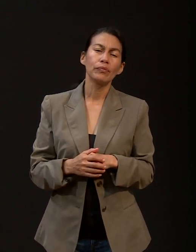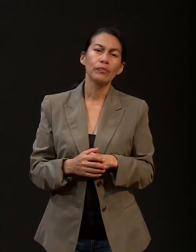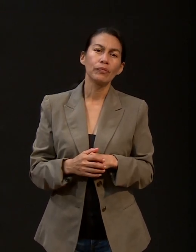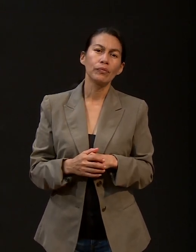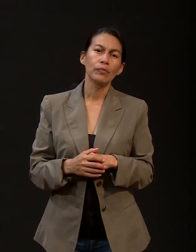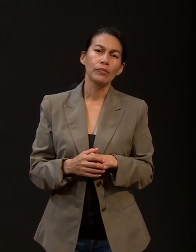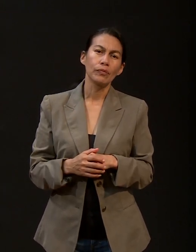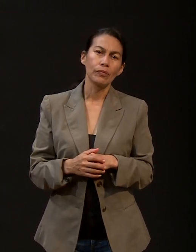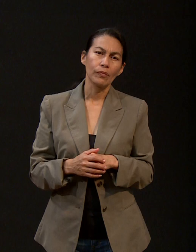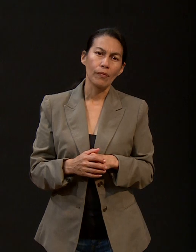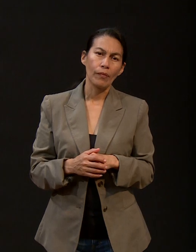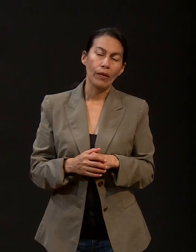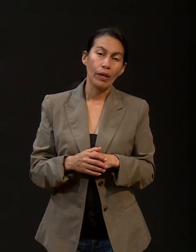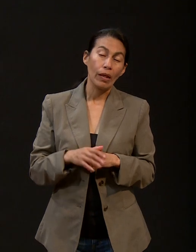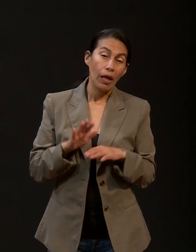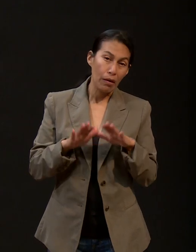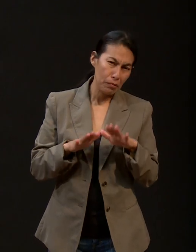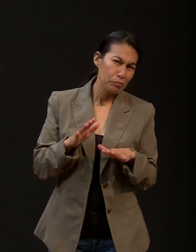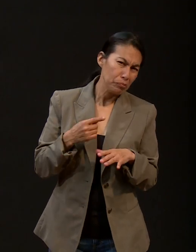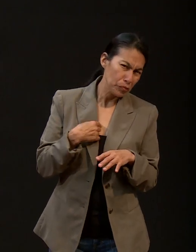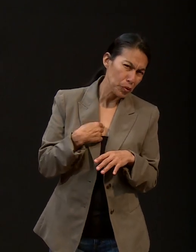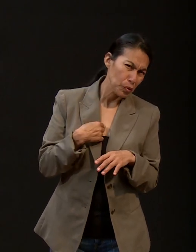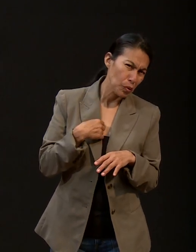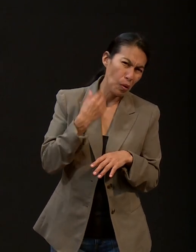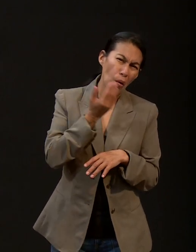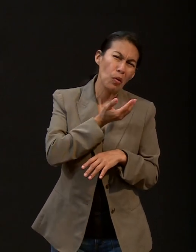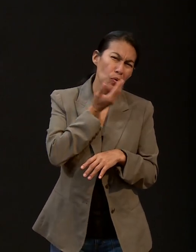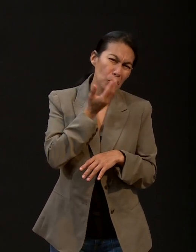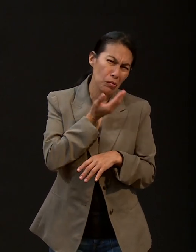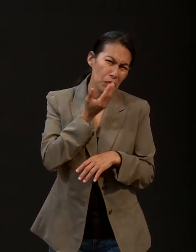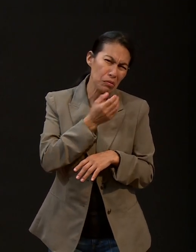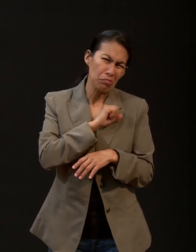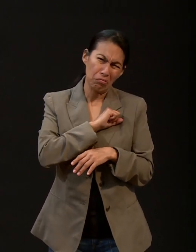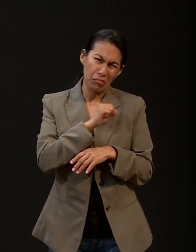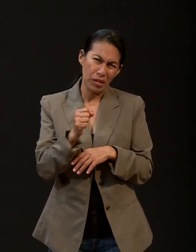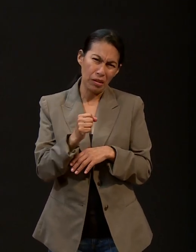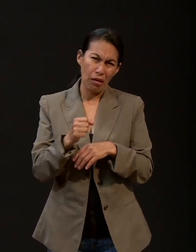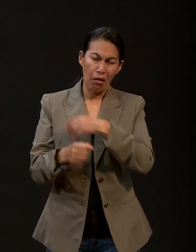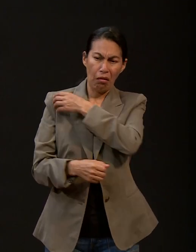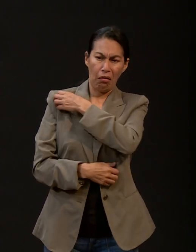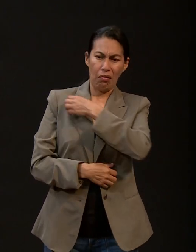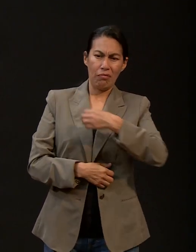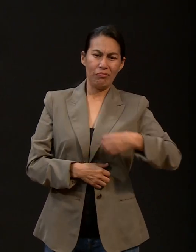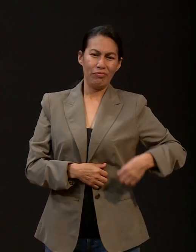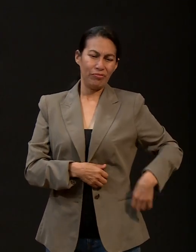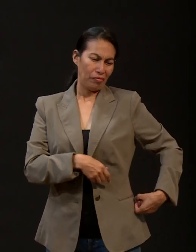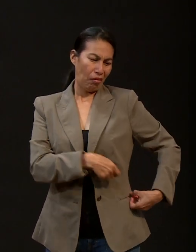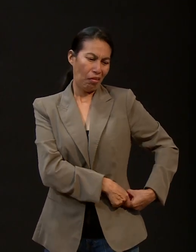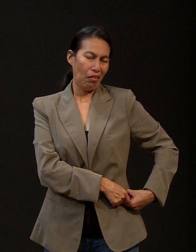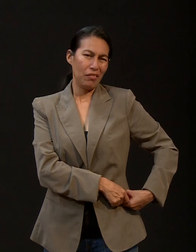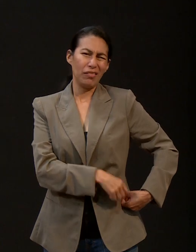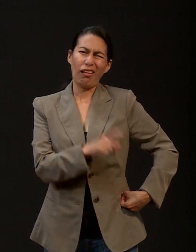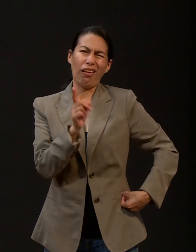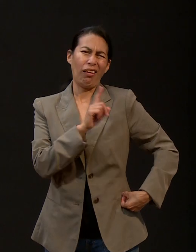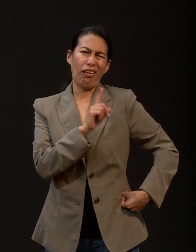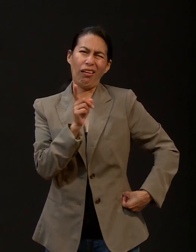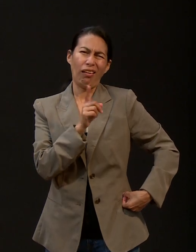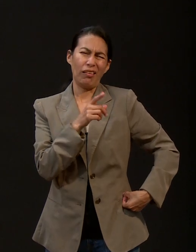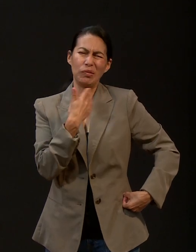normalmente, yo tenía una mala costumbre de no ponerme el cinturón de seguridad. Yo iba en la parte de atrás. Entonces,